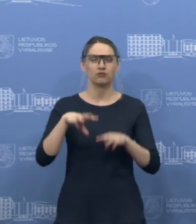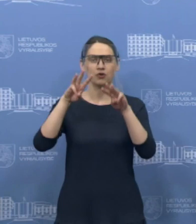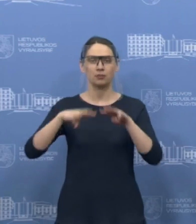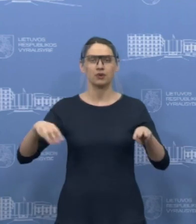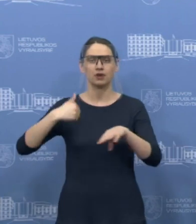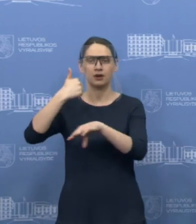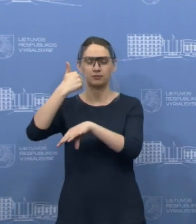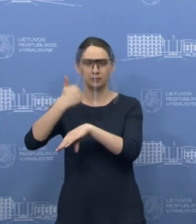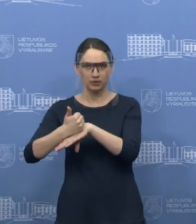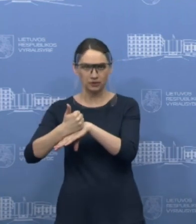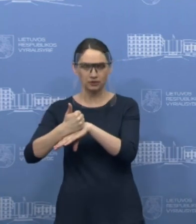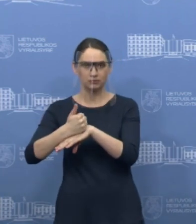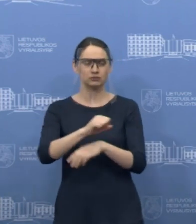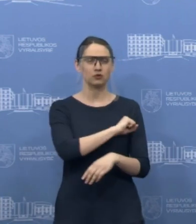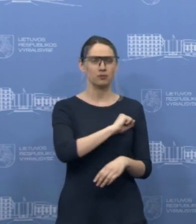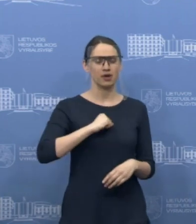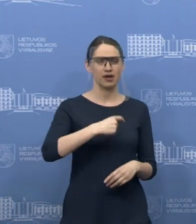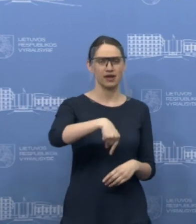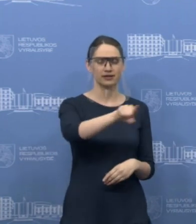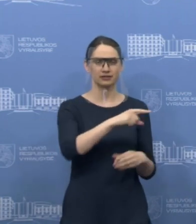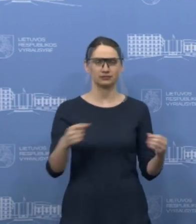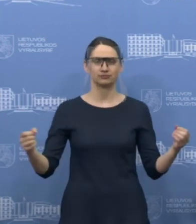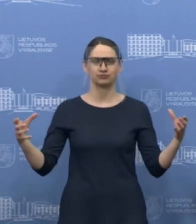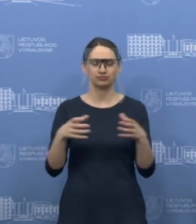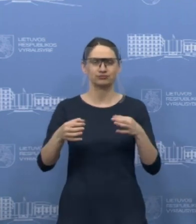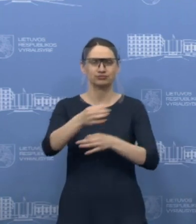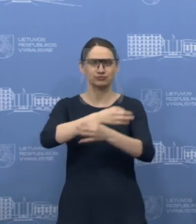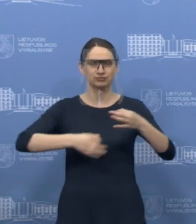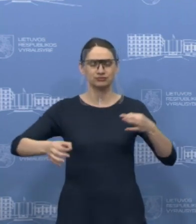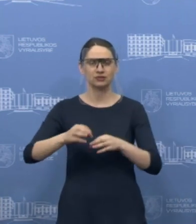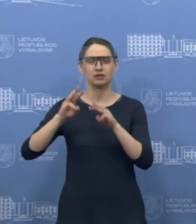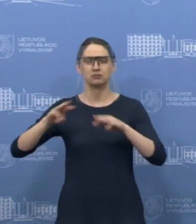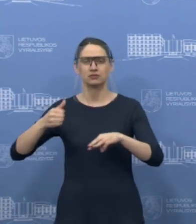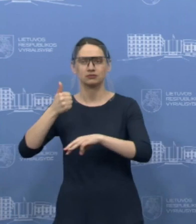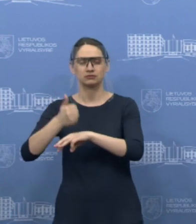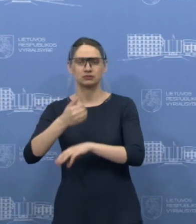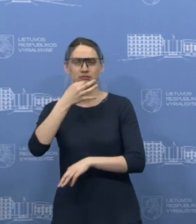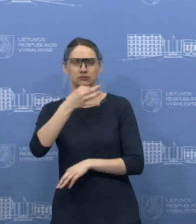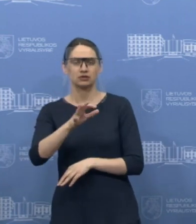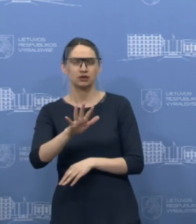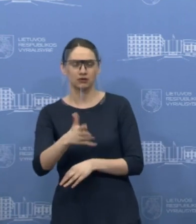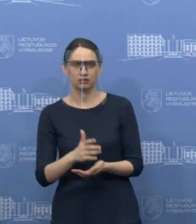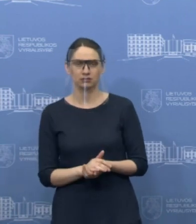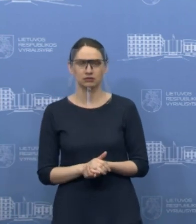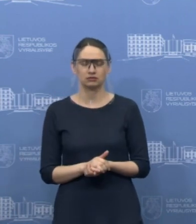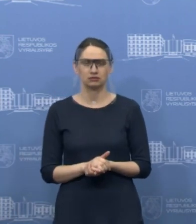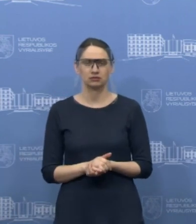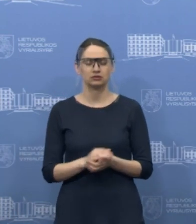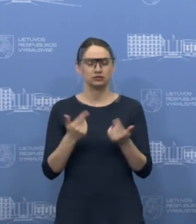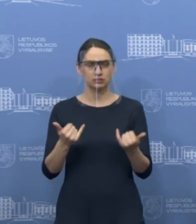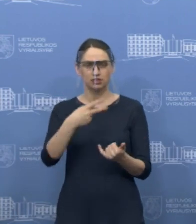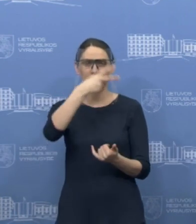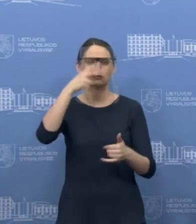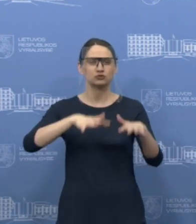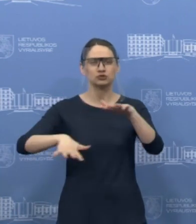pasitarimas su medikais. Premjeras pabrėžia, kad valdant šią situaciją, mum labai svarbu yra